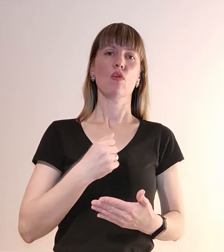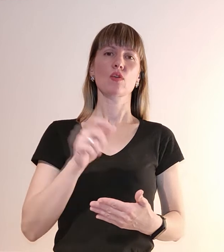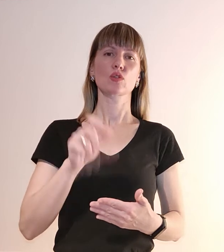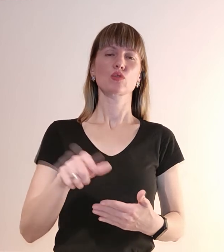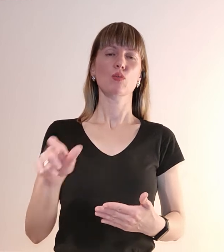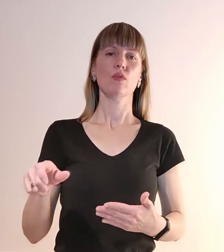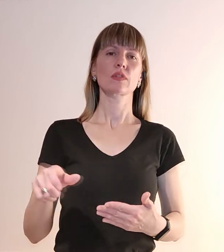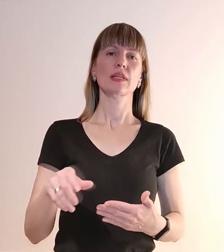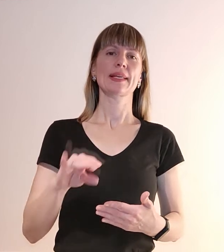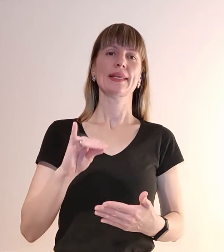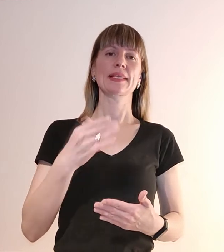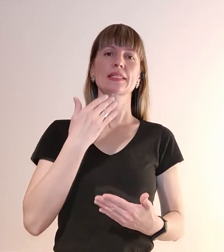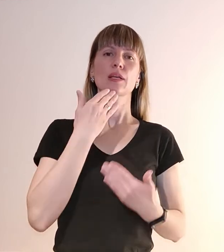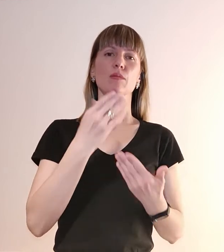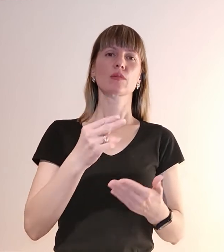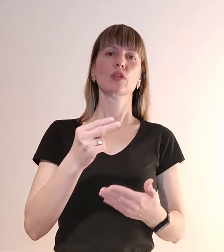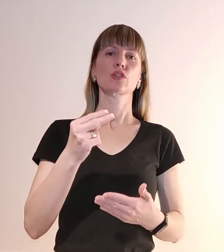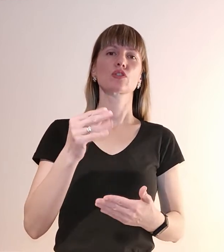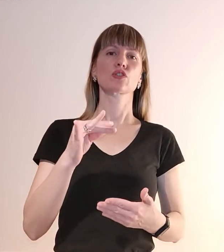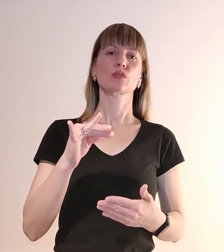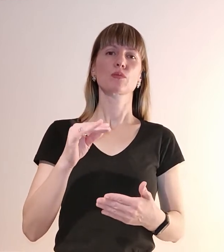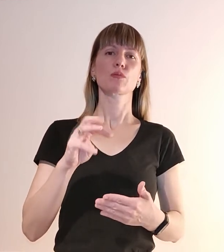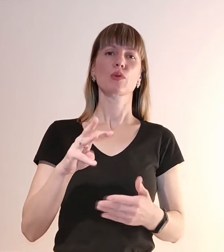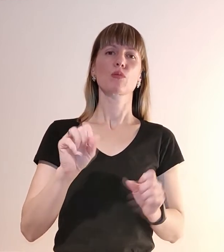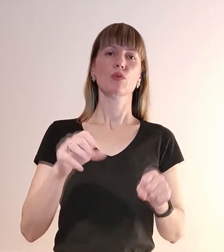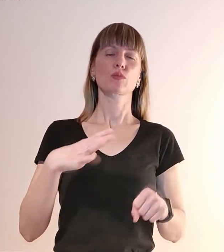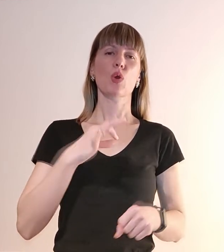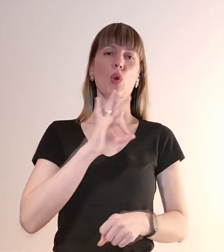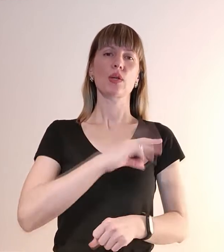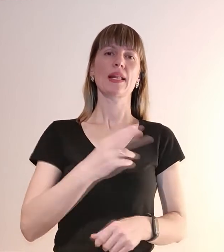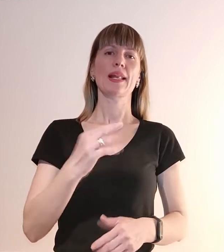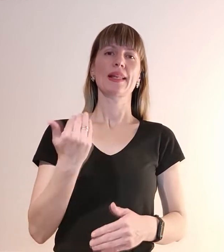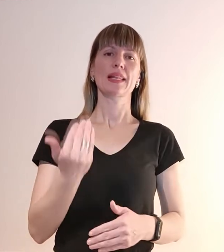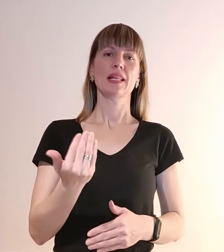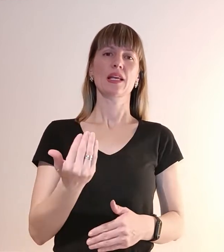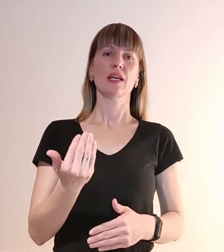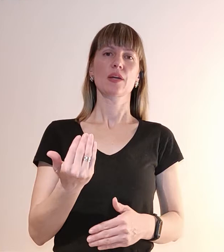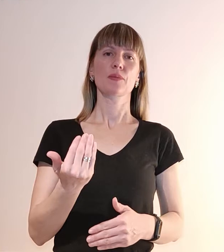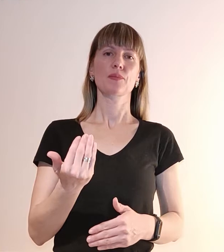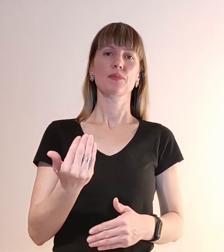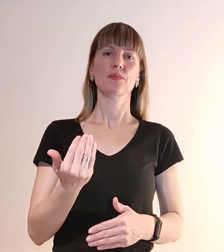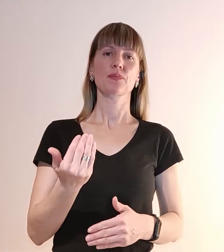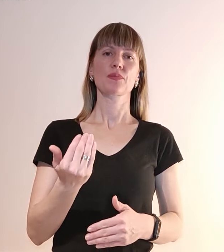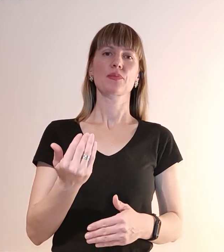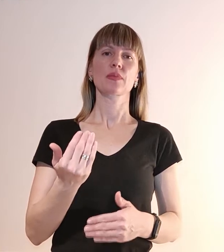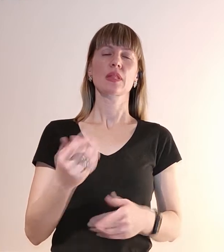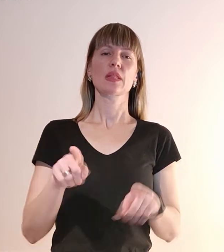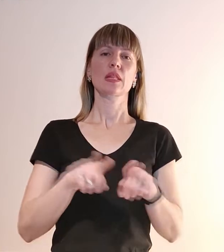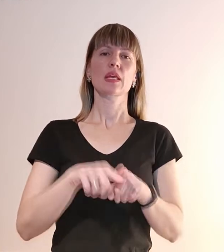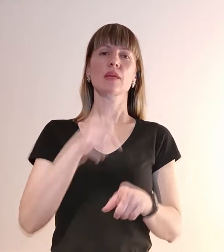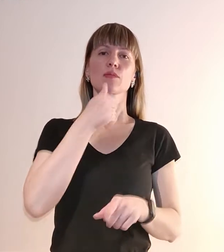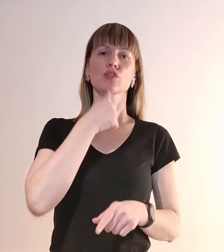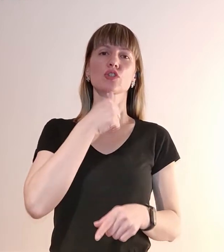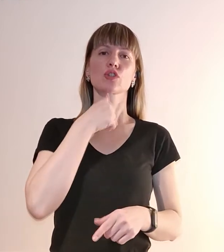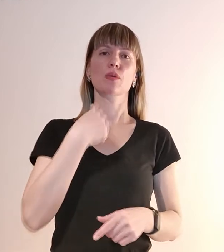і запитали, чи не може бути користовий триметр. Під кінчином ми почали